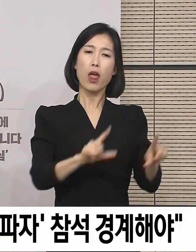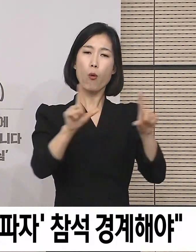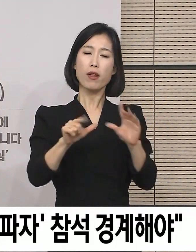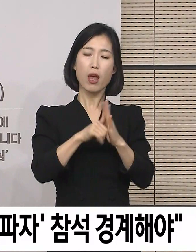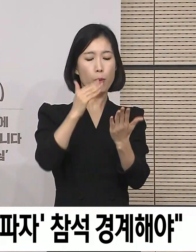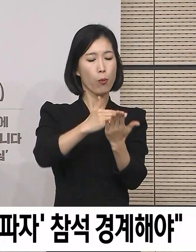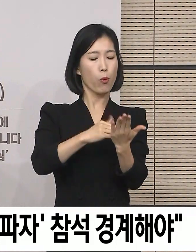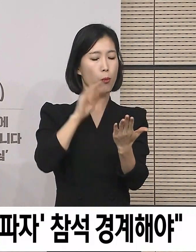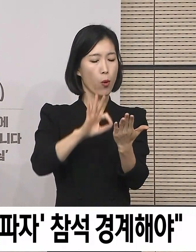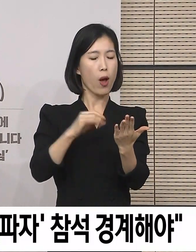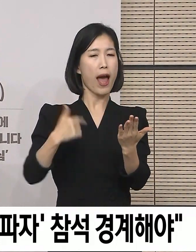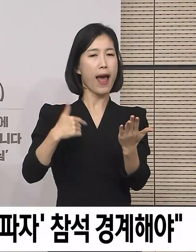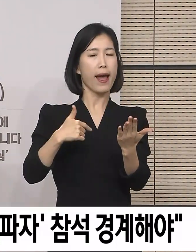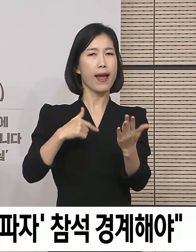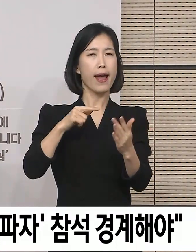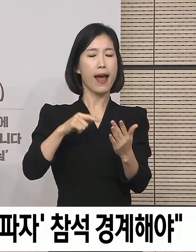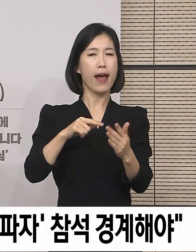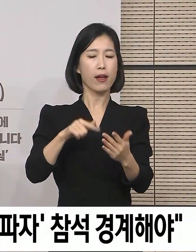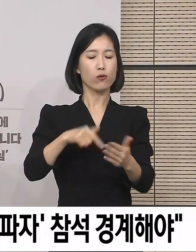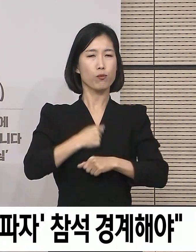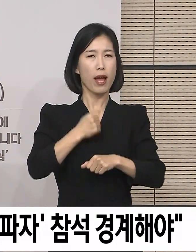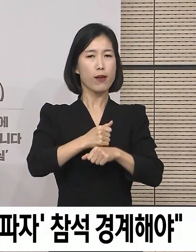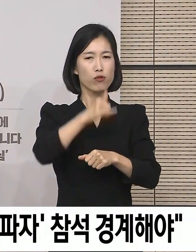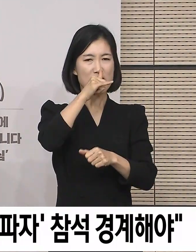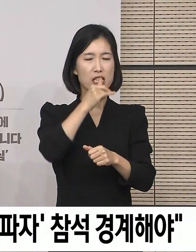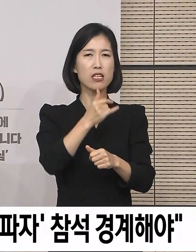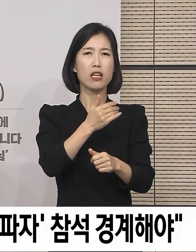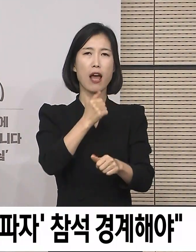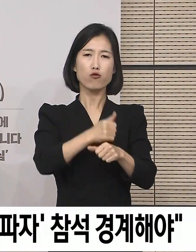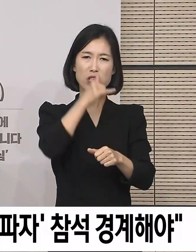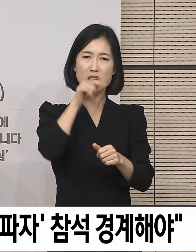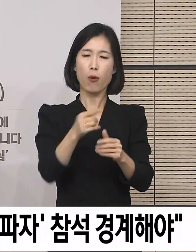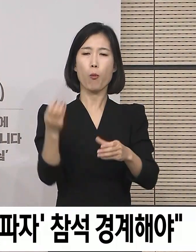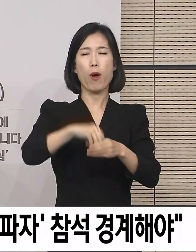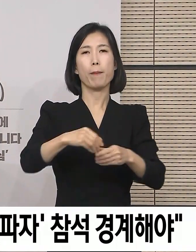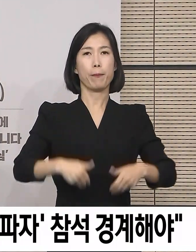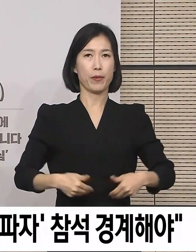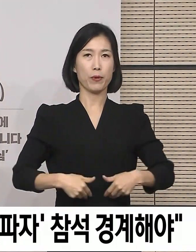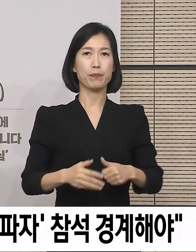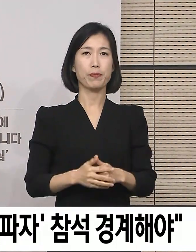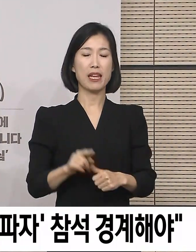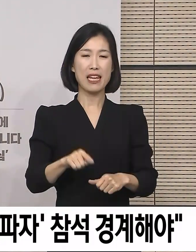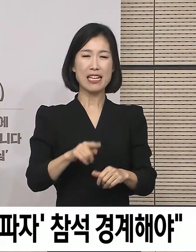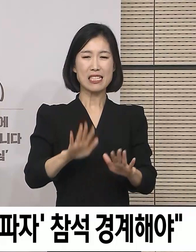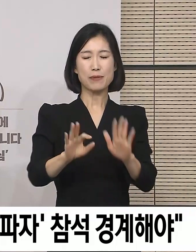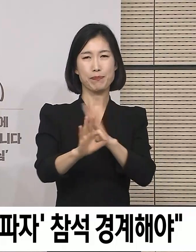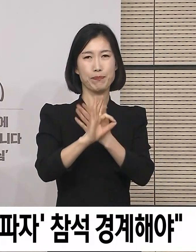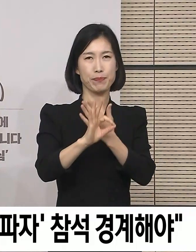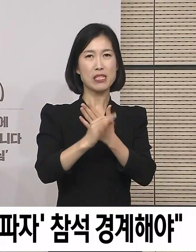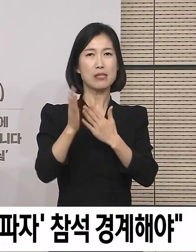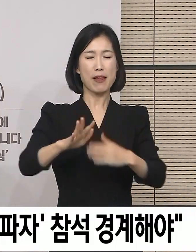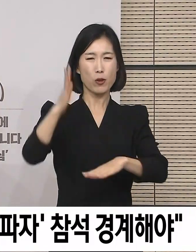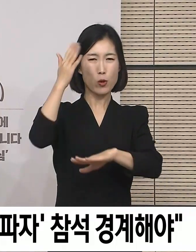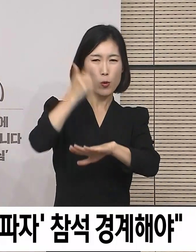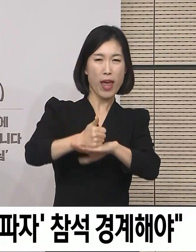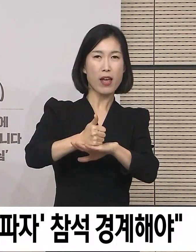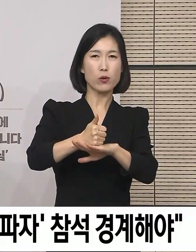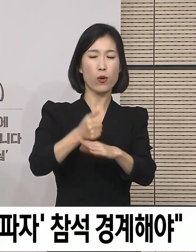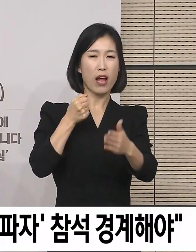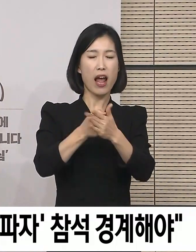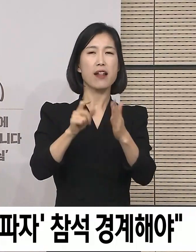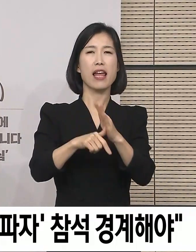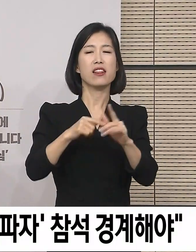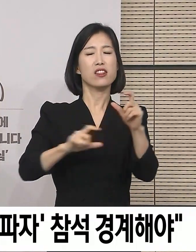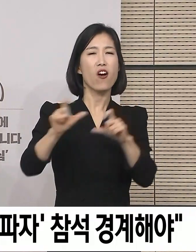실천할 수 있는 방식으로 마련되어야 합니다. 최종 지침은 부처별로 이해 관계자의 의견을 더욱